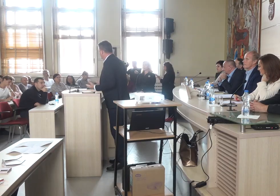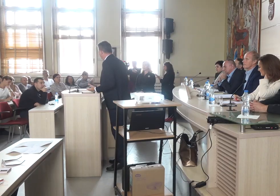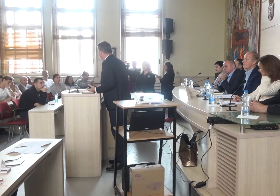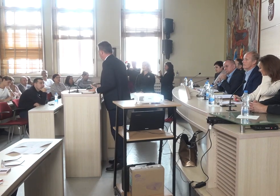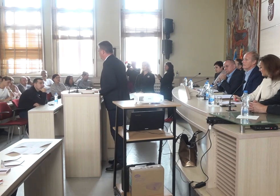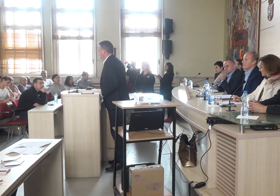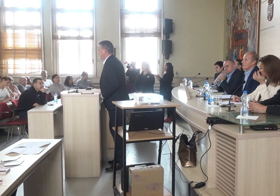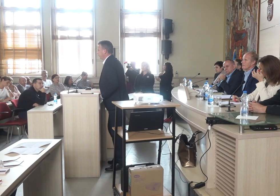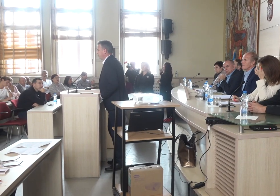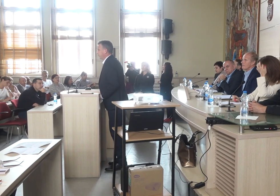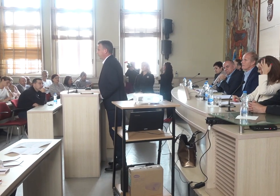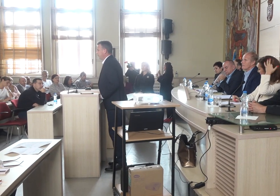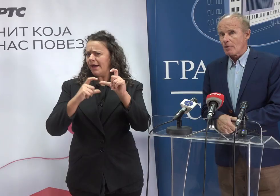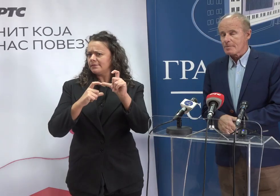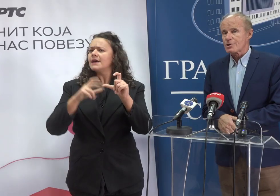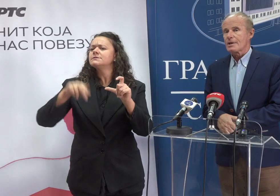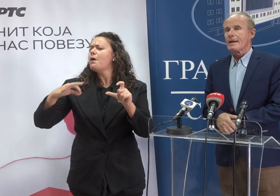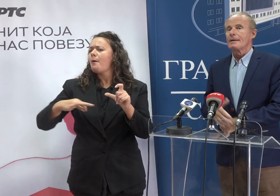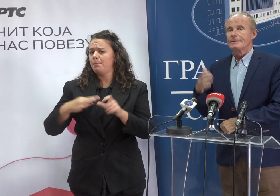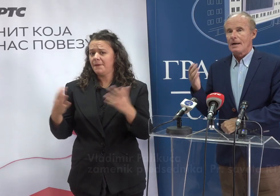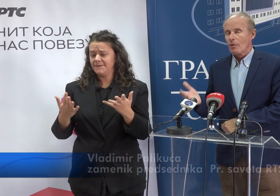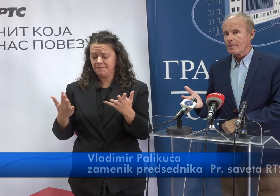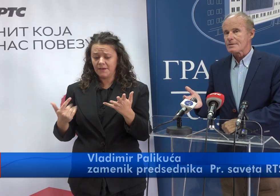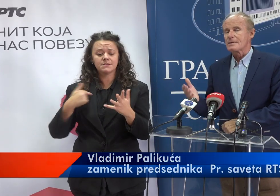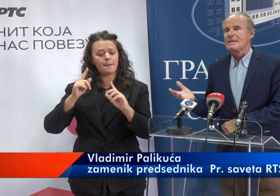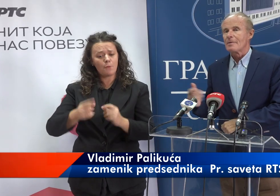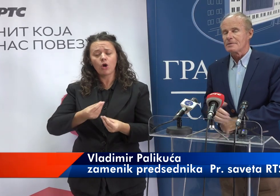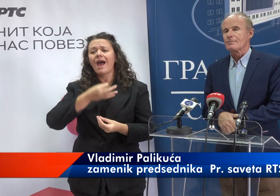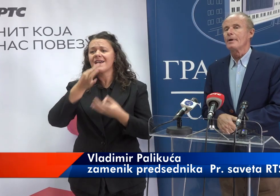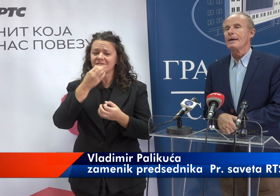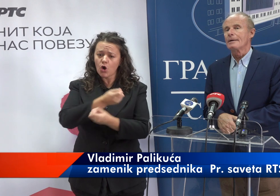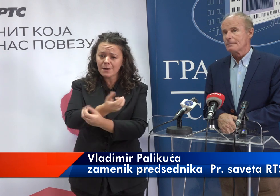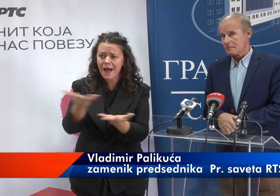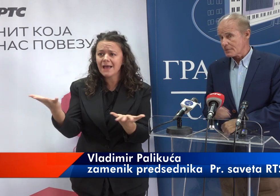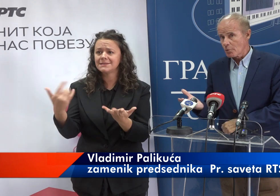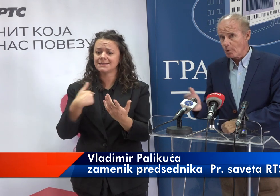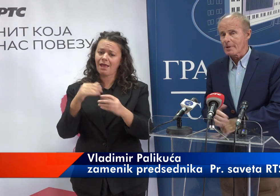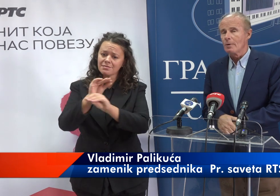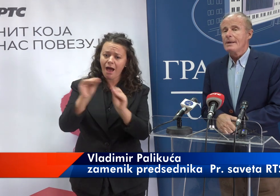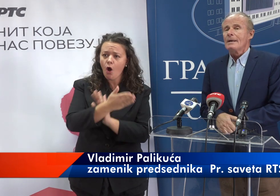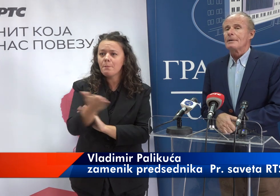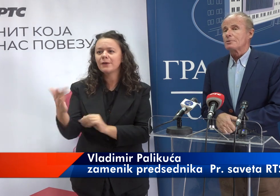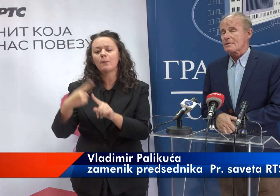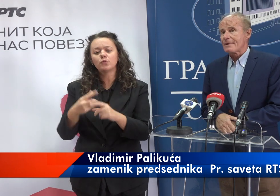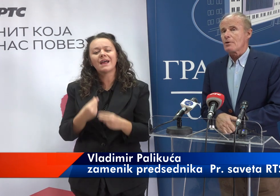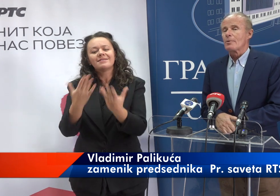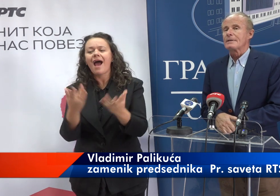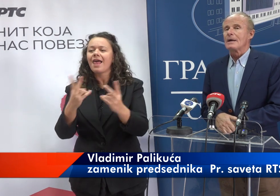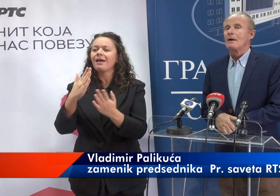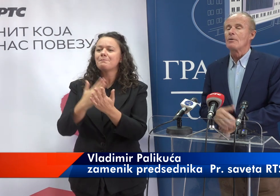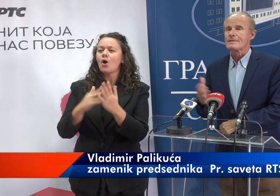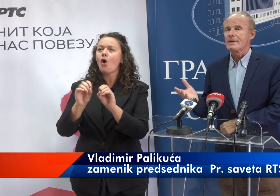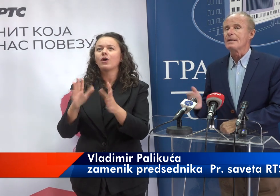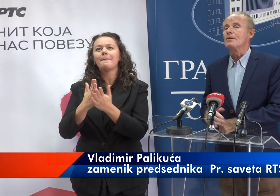Obaveza RTS-a jeste da informiše, da obrazuje i zabavi svoju publiku. Da bi to ostvario